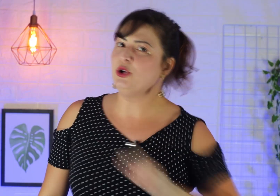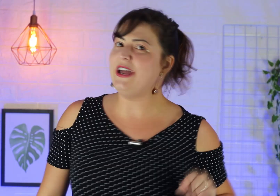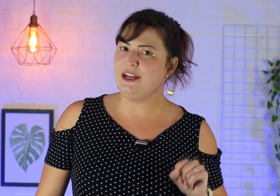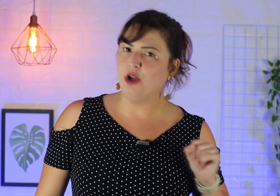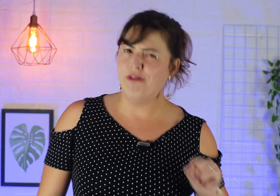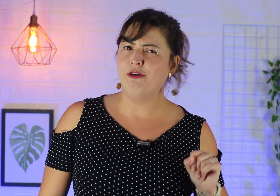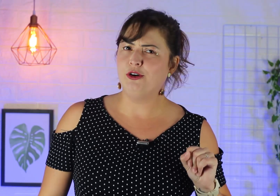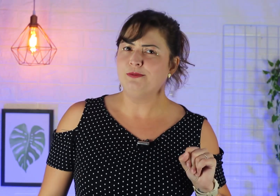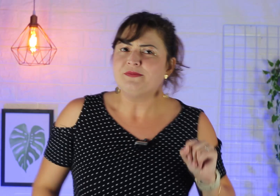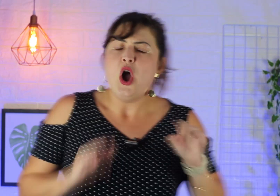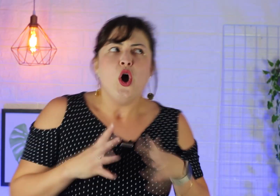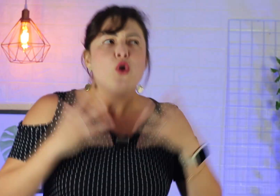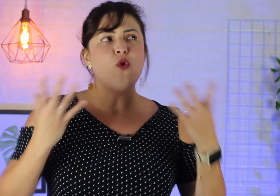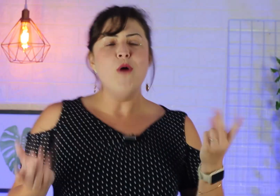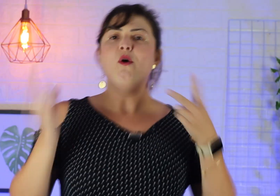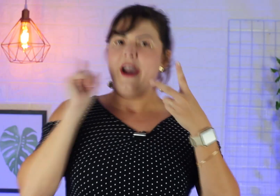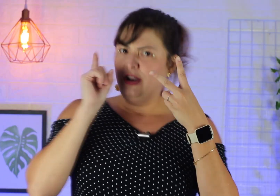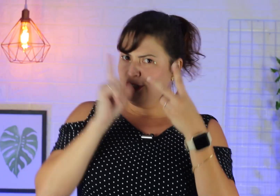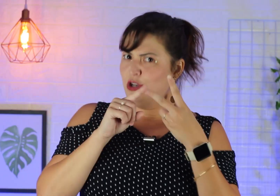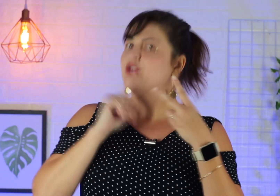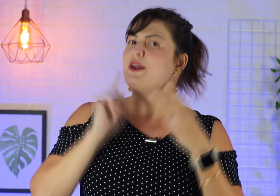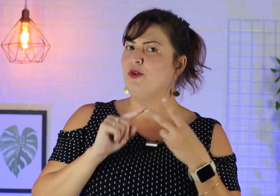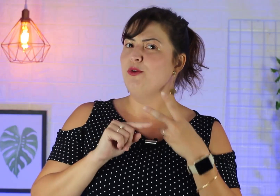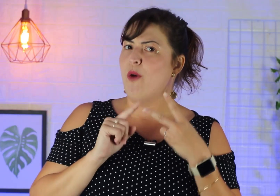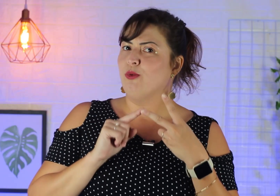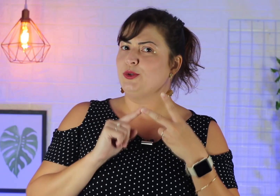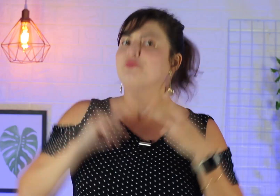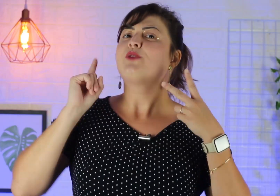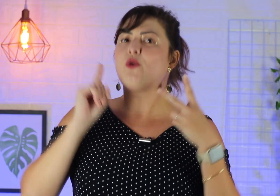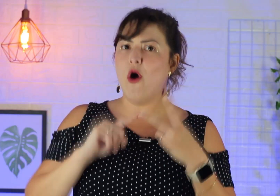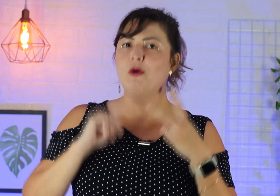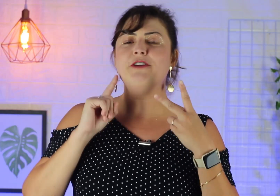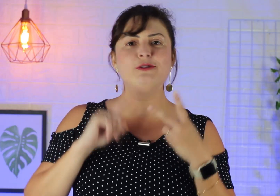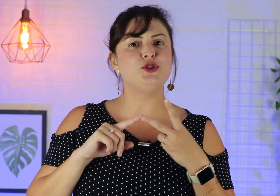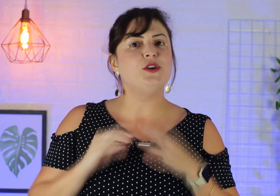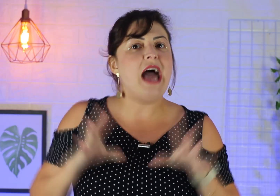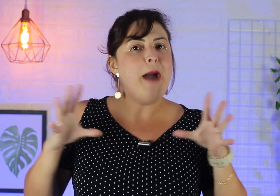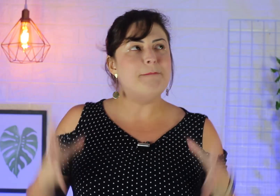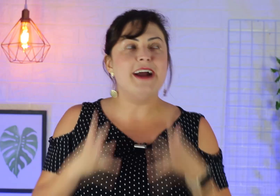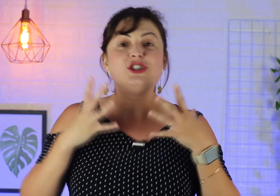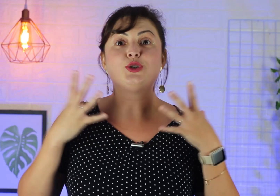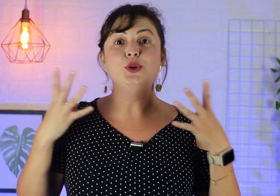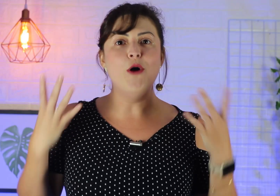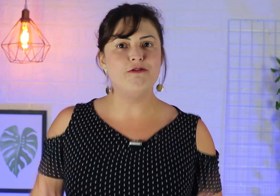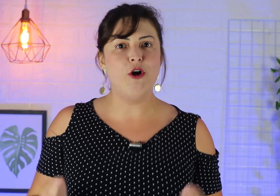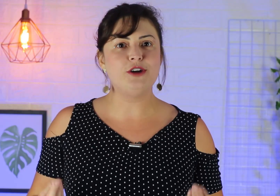em louvor, como é? Olha só nosso segundo ponto, como que funciona a parte do louvor